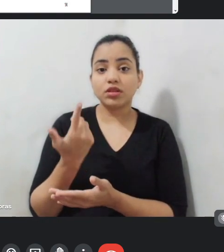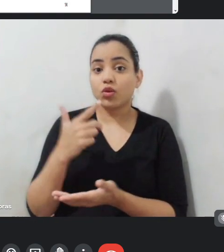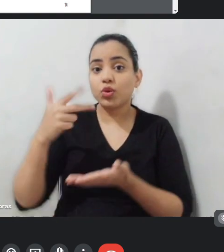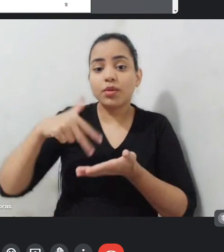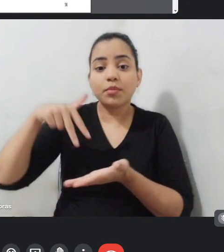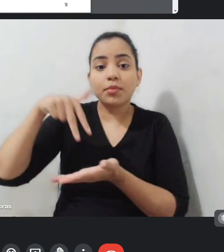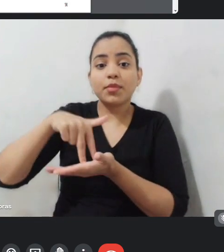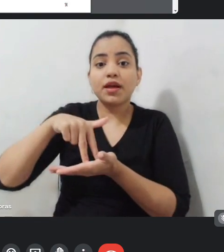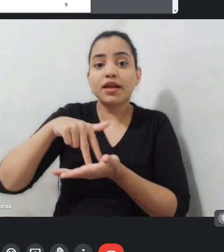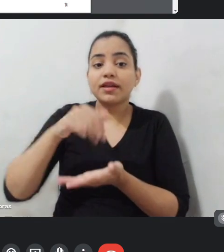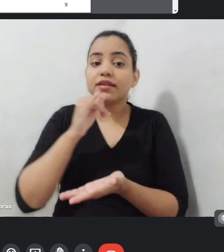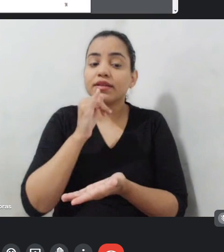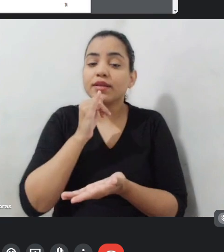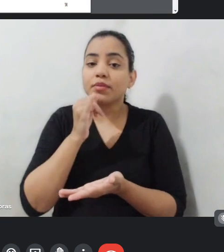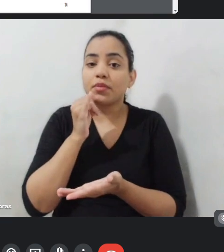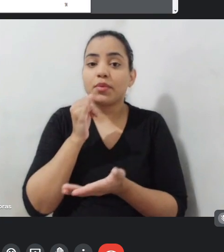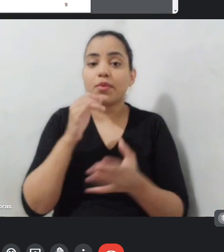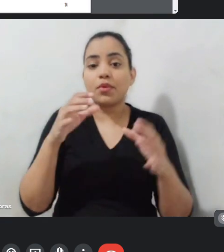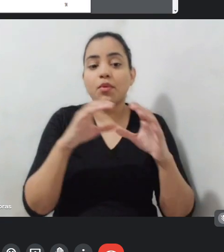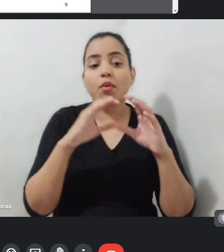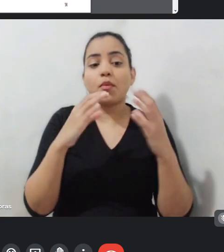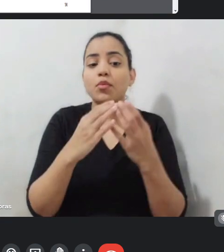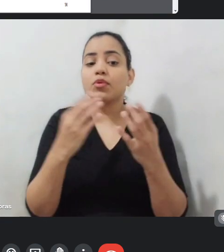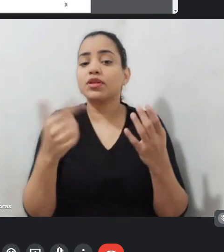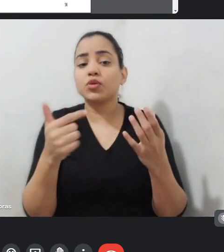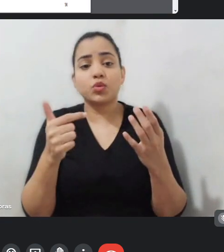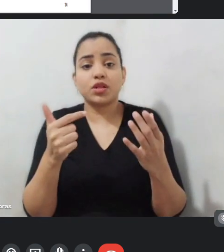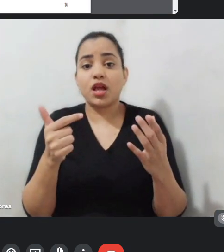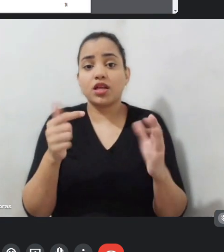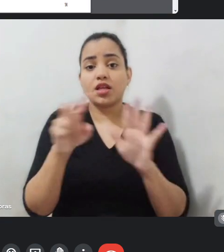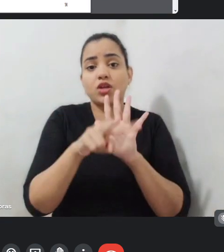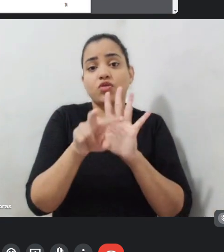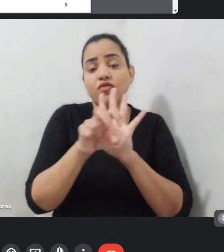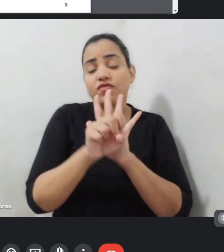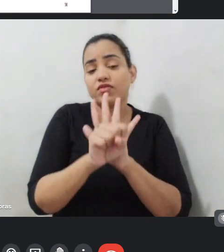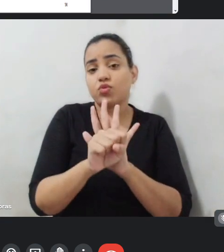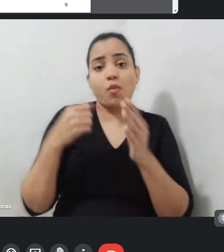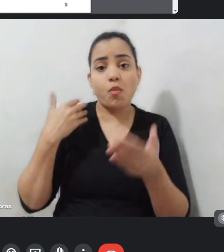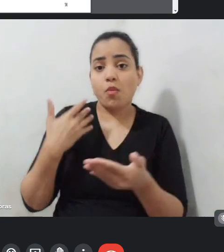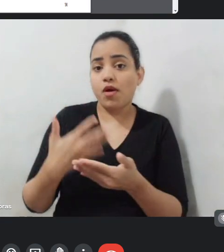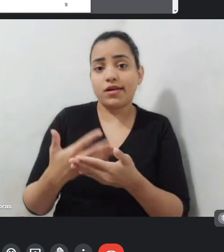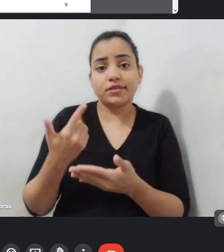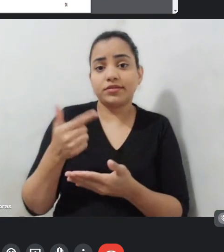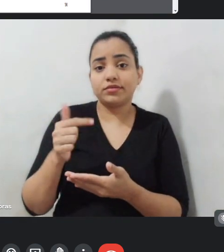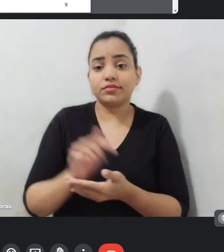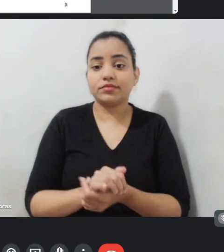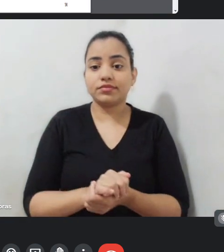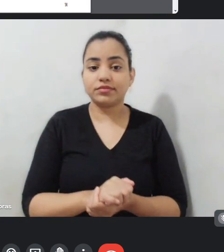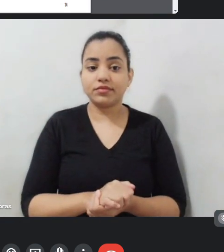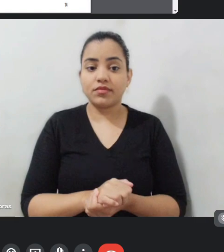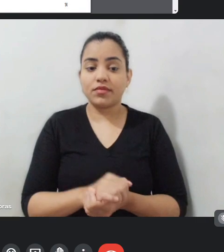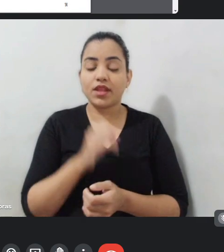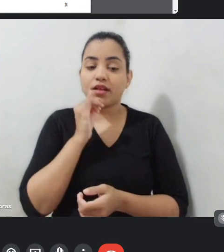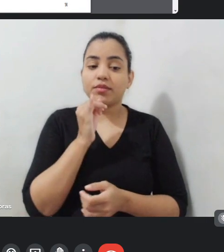onde não tiveram produções audiovisuais ao longo do tempo possam ter, e onde comunidades e povos e